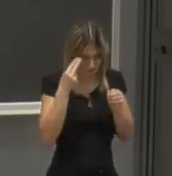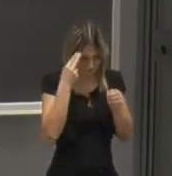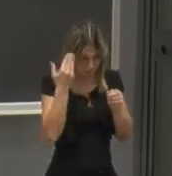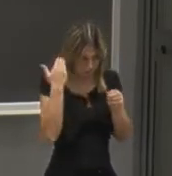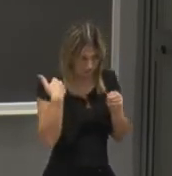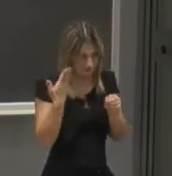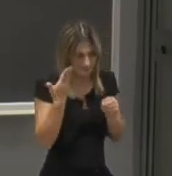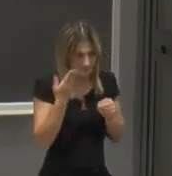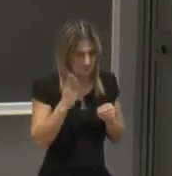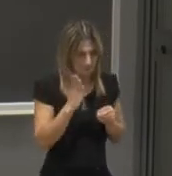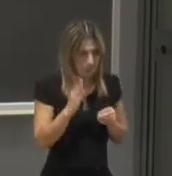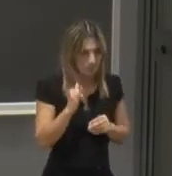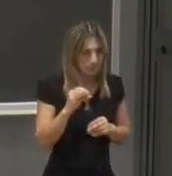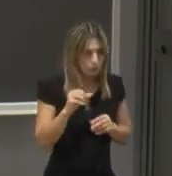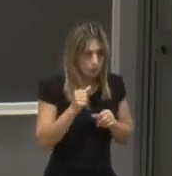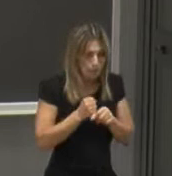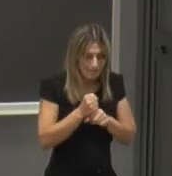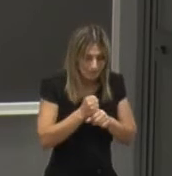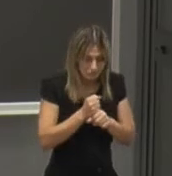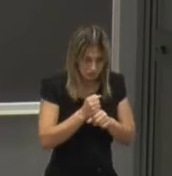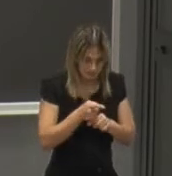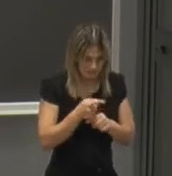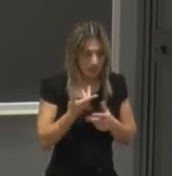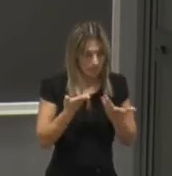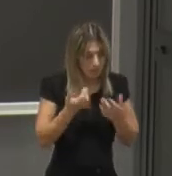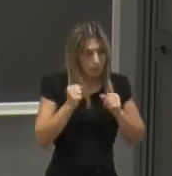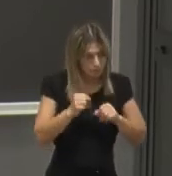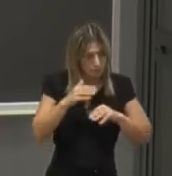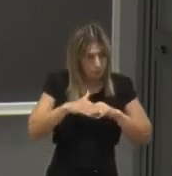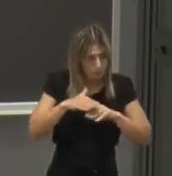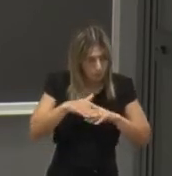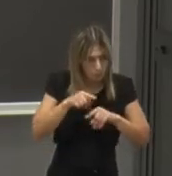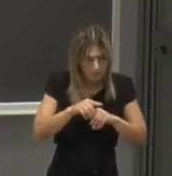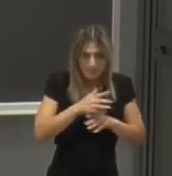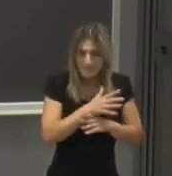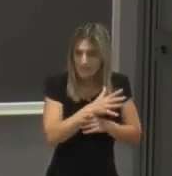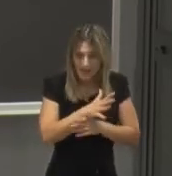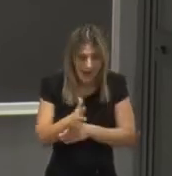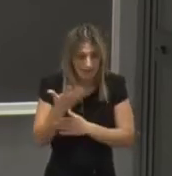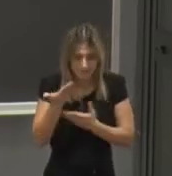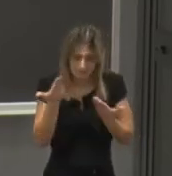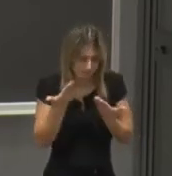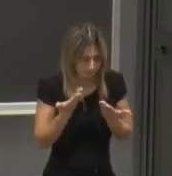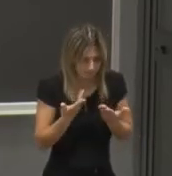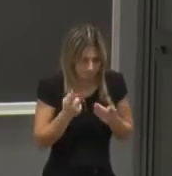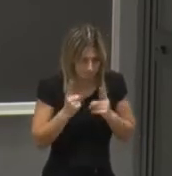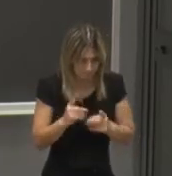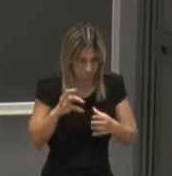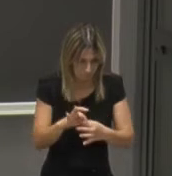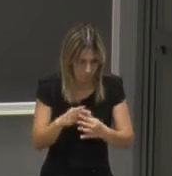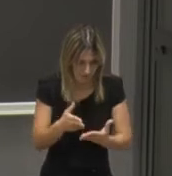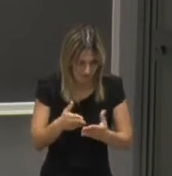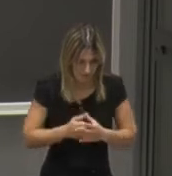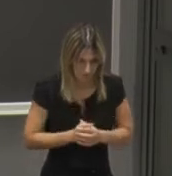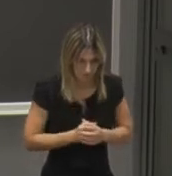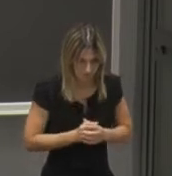biomedicina dove poi lo spettro elettromagnetico è utilizzato per molte applicazioni in campo biomedico d